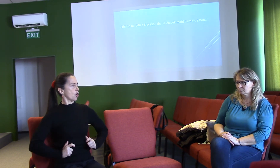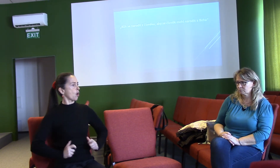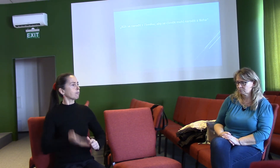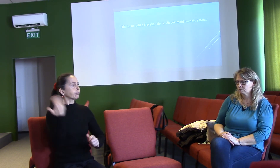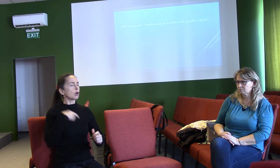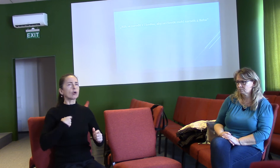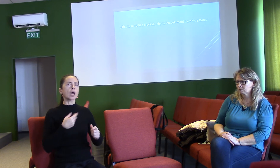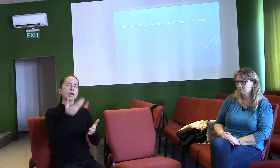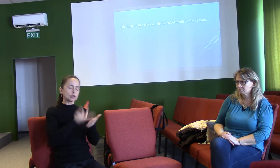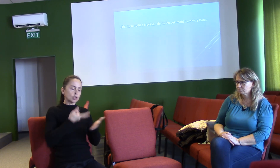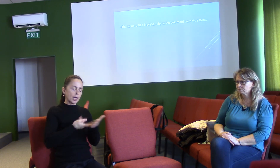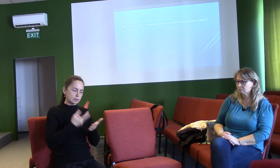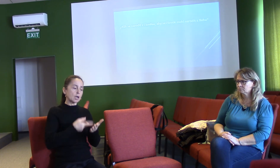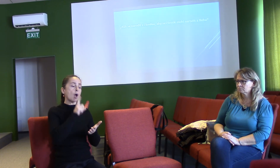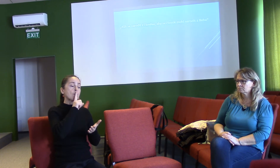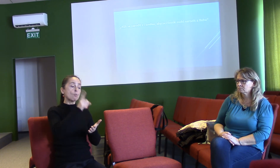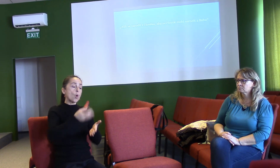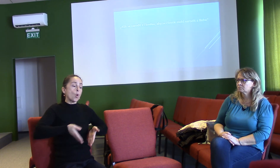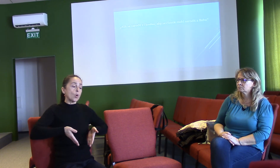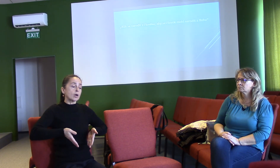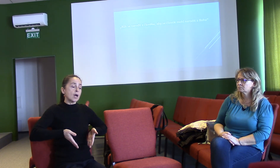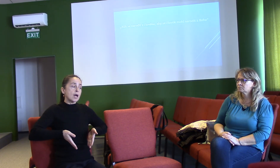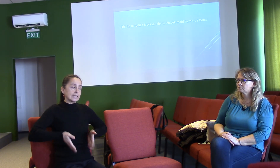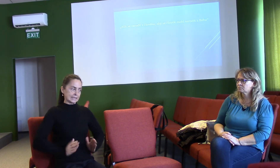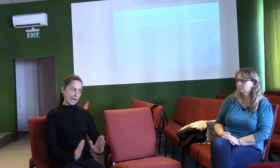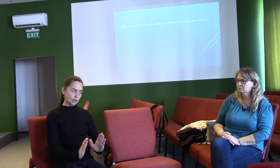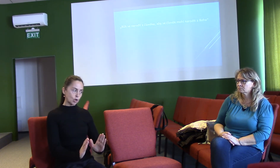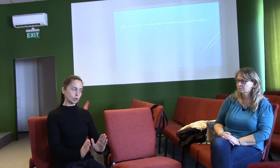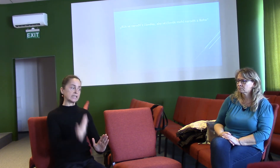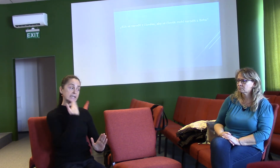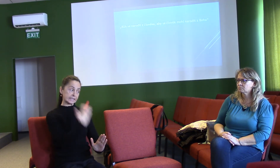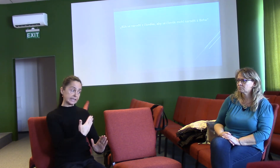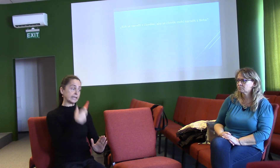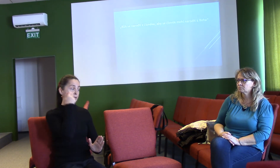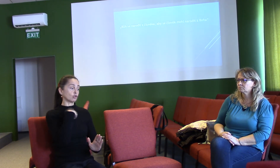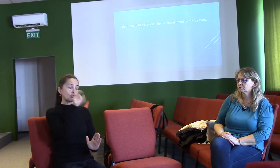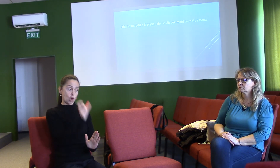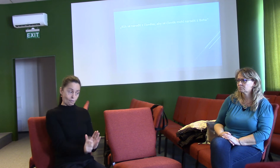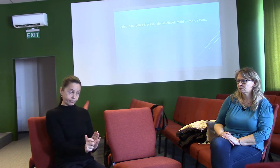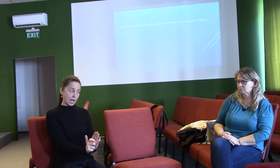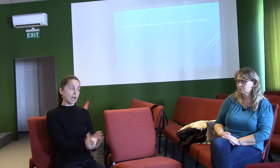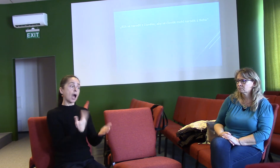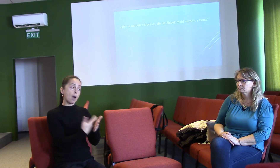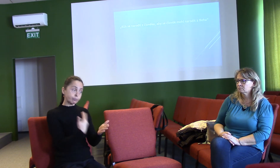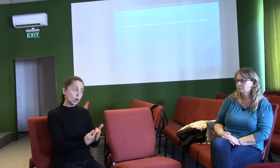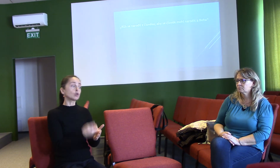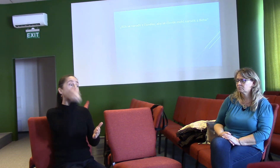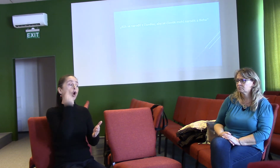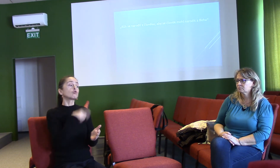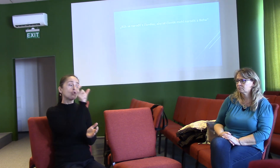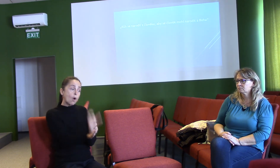Bůh se narodil z člověka, aby se člověk mohl narodit z Boha. Aby jsme se mohli narodit